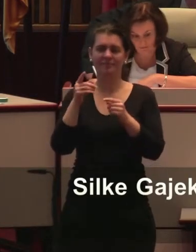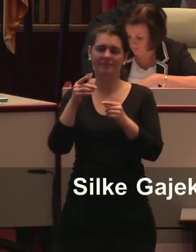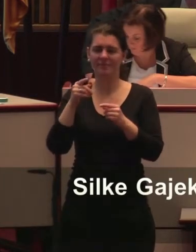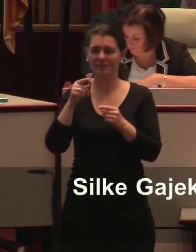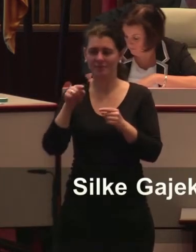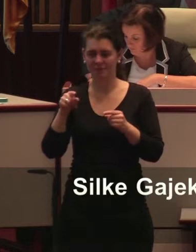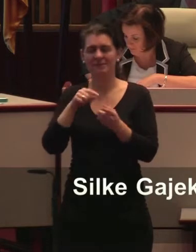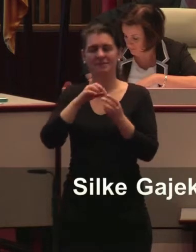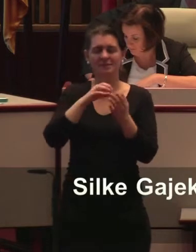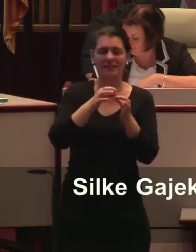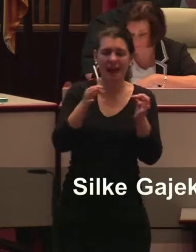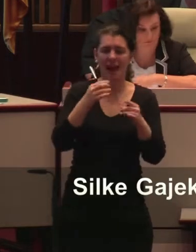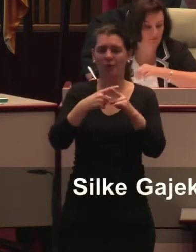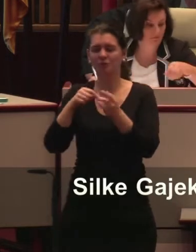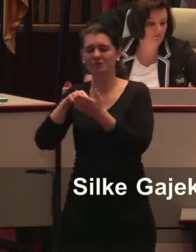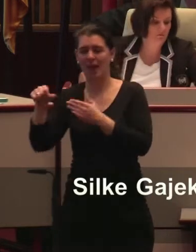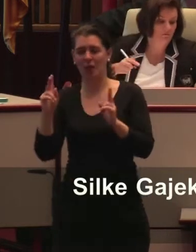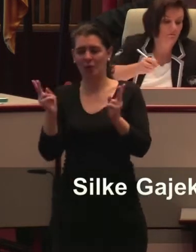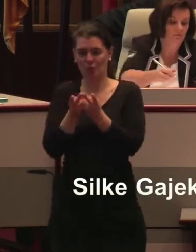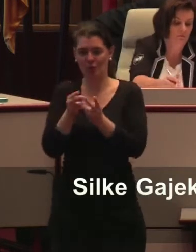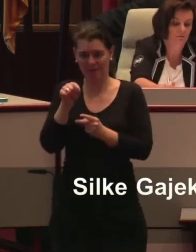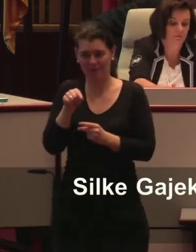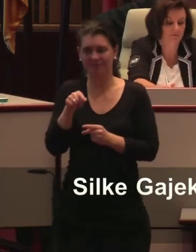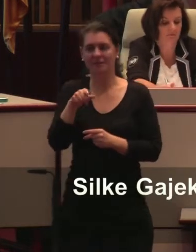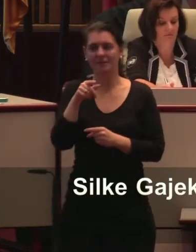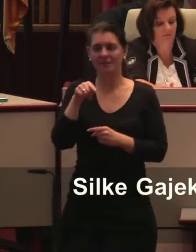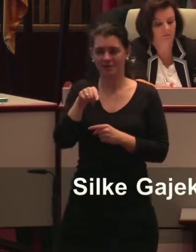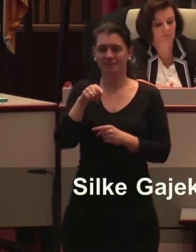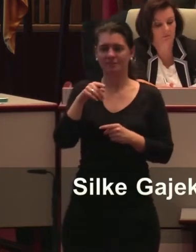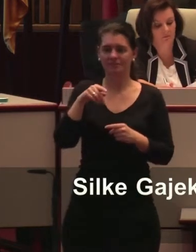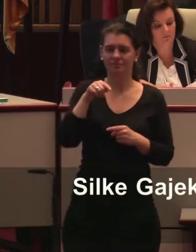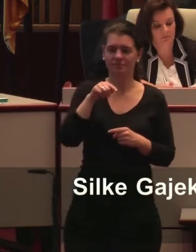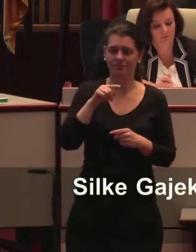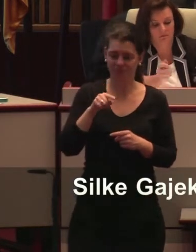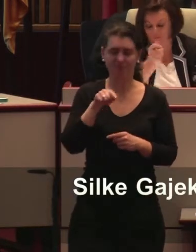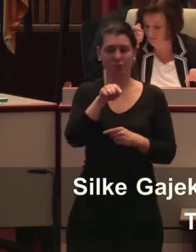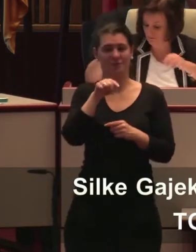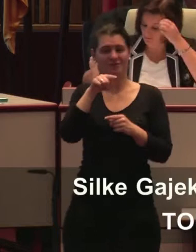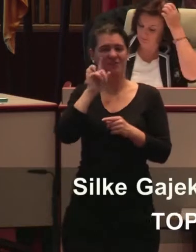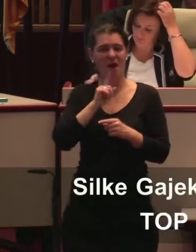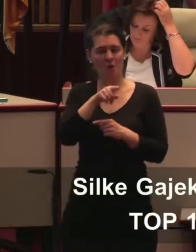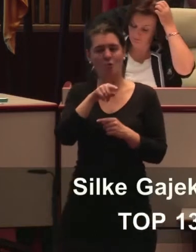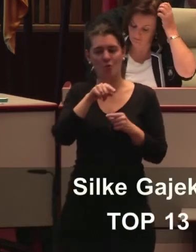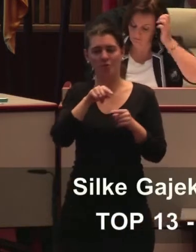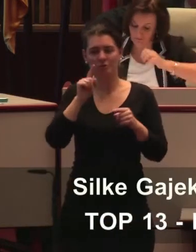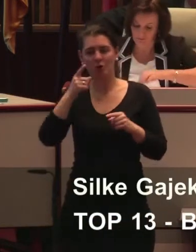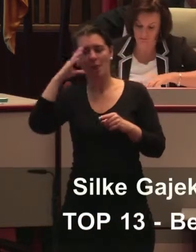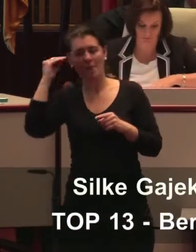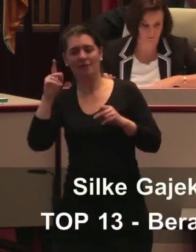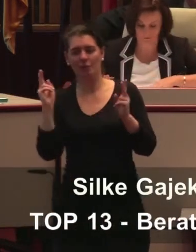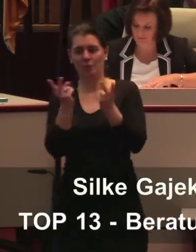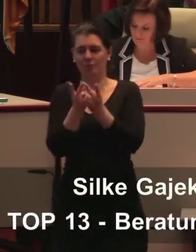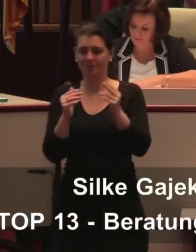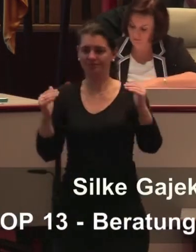auch Probleme in Bezug auf Mobilität. Also es ist nachgewiesen, auch das haben wir in der Enquete-Kommission immer wieder